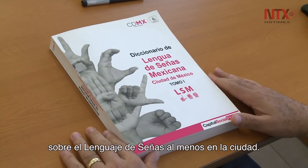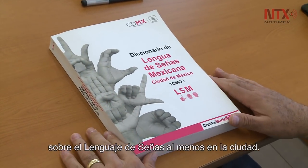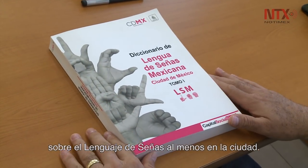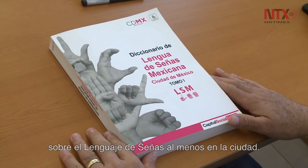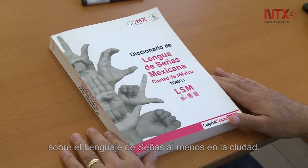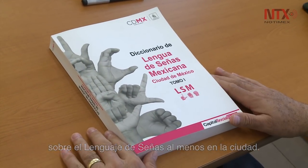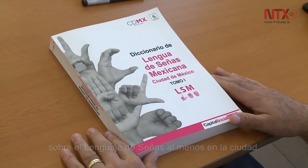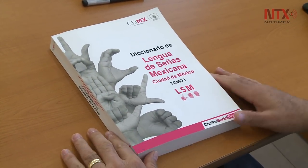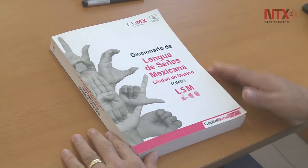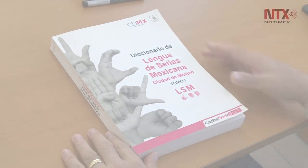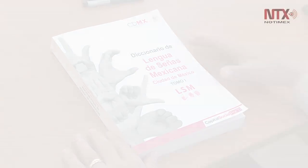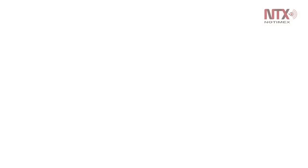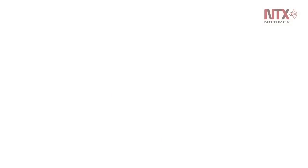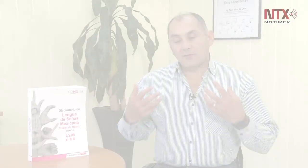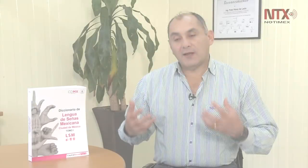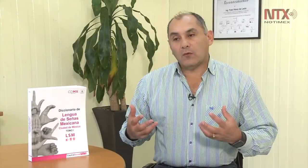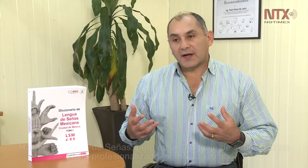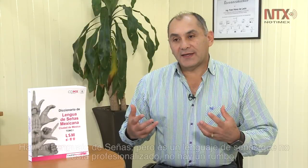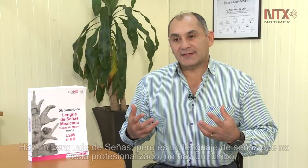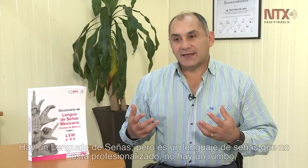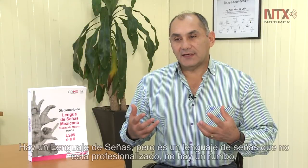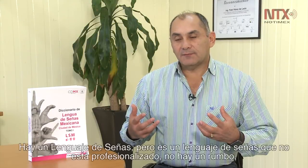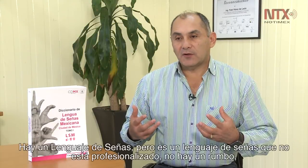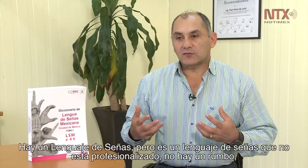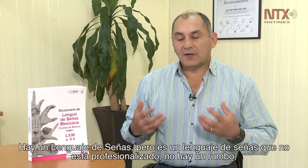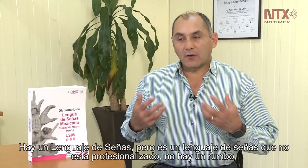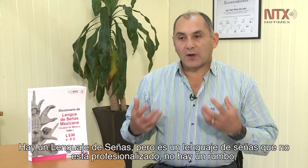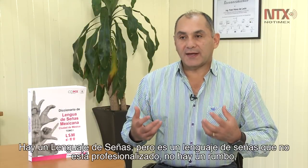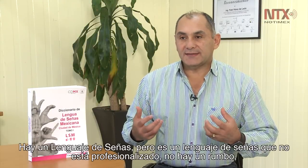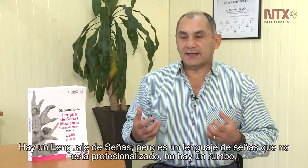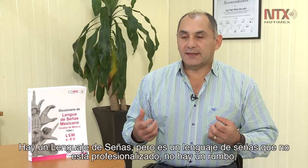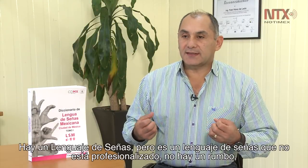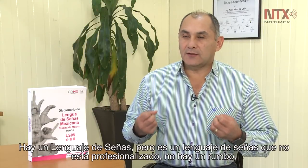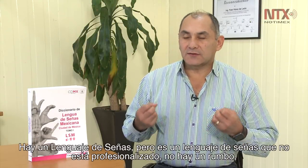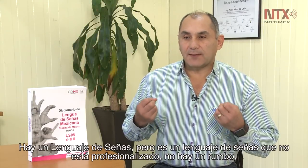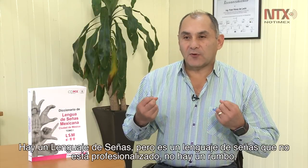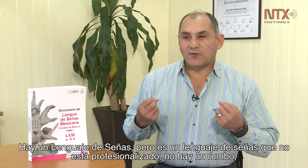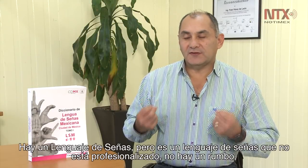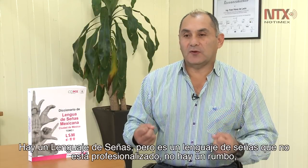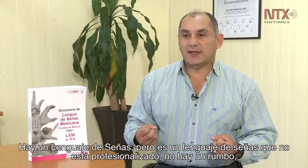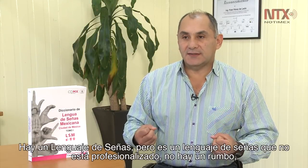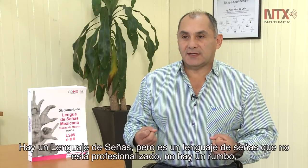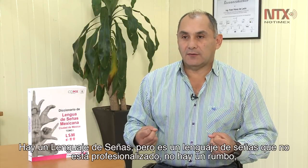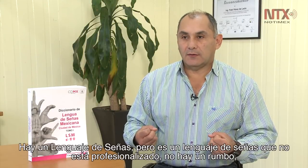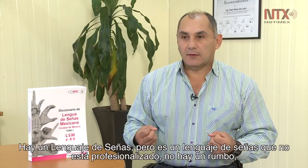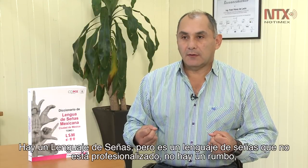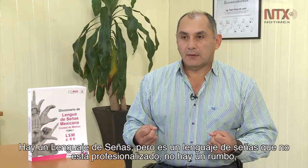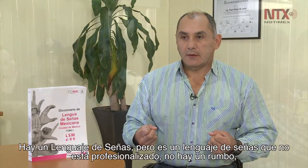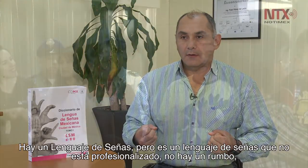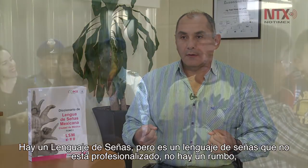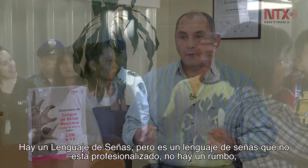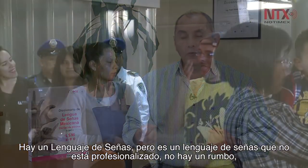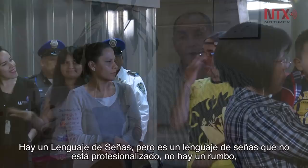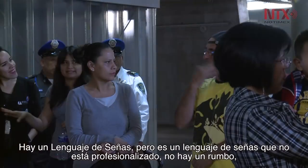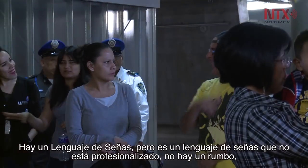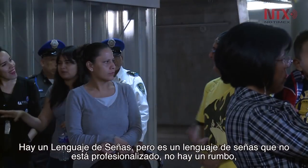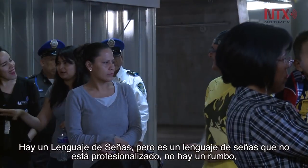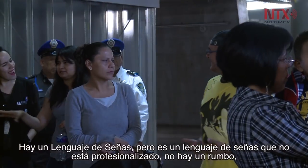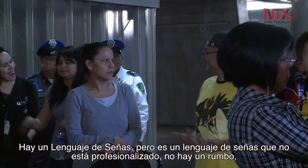menos en la ciudad. Hay un lenguaje de señas, pero es un lenguaje de señas que no está profesionalizado. No hay un rumbo,